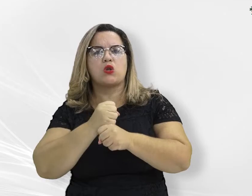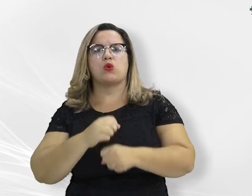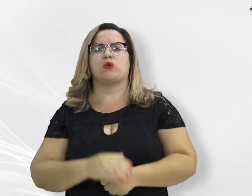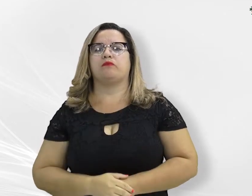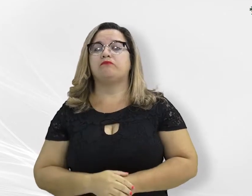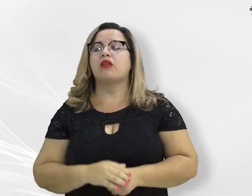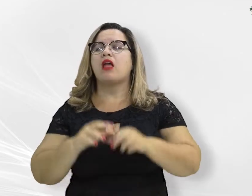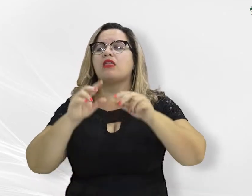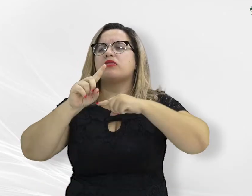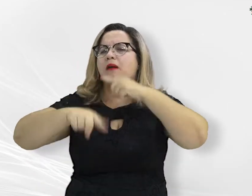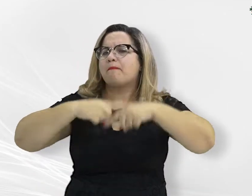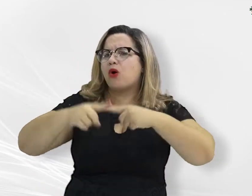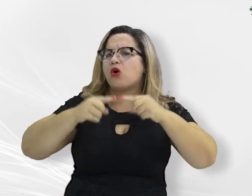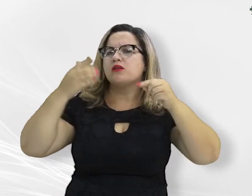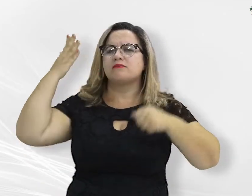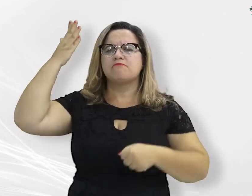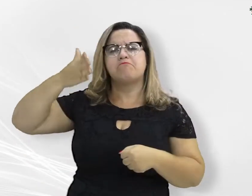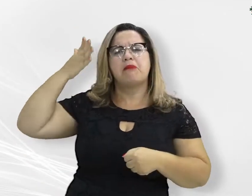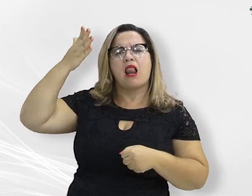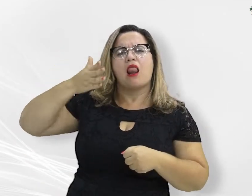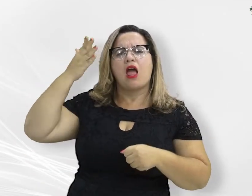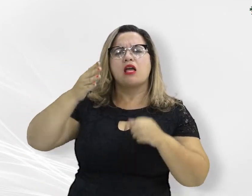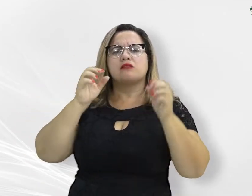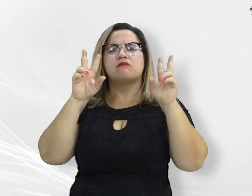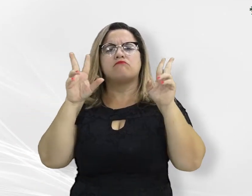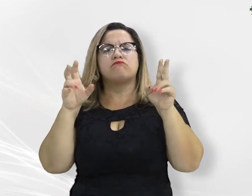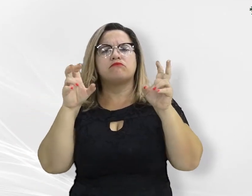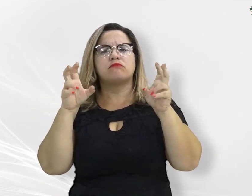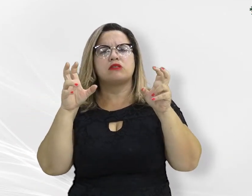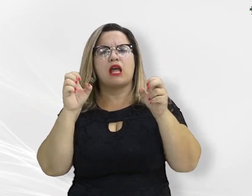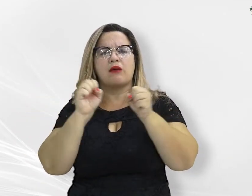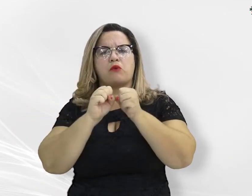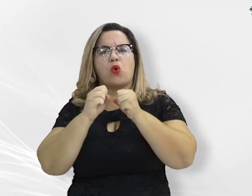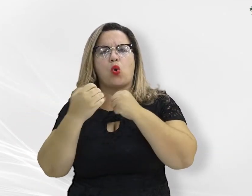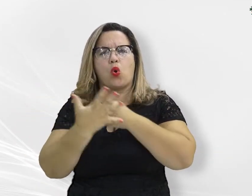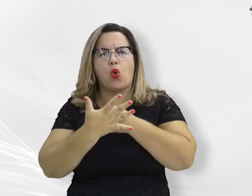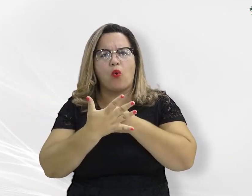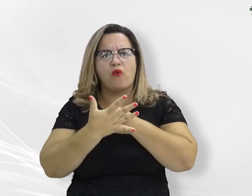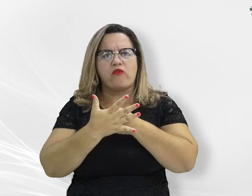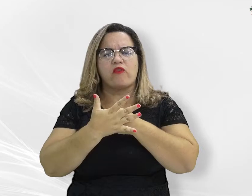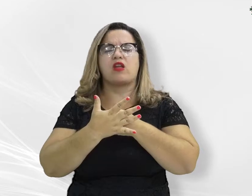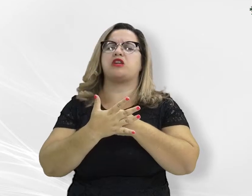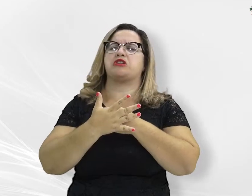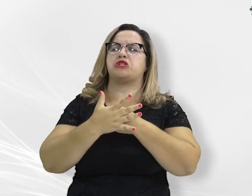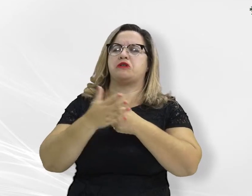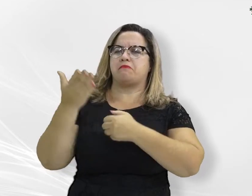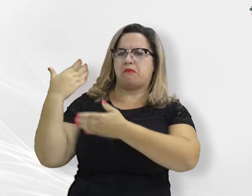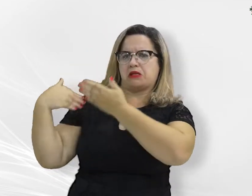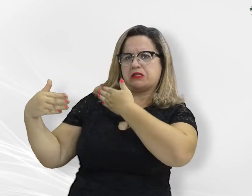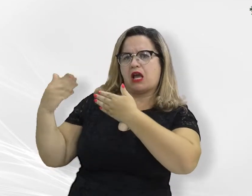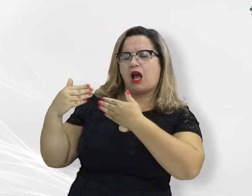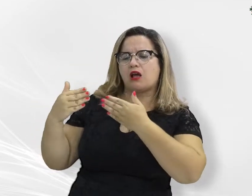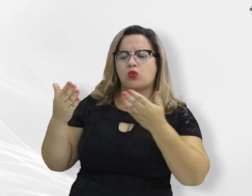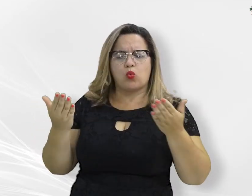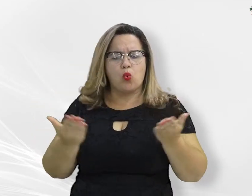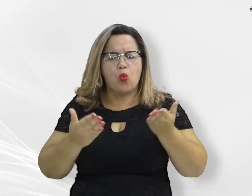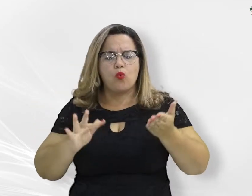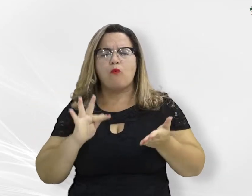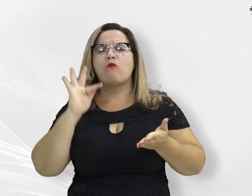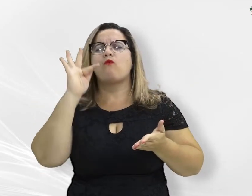-19, passado, presente e futuro, com a palestrante Natasha Slessarenko. A mediação dos trabalhos ficará a cargo